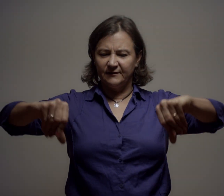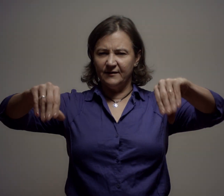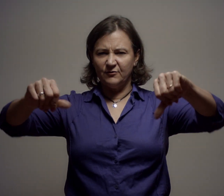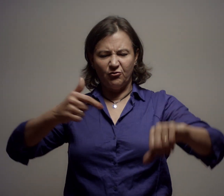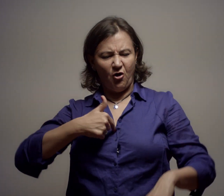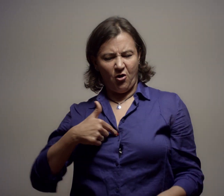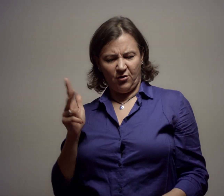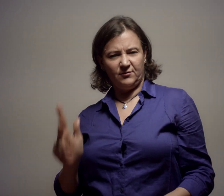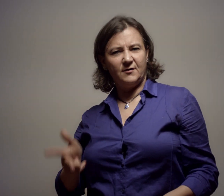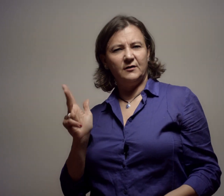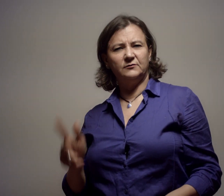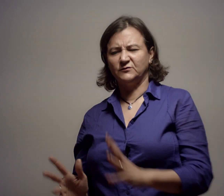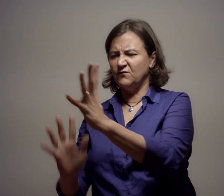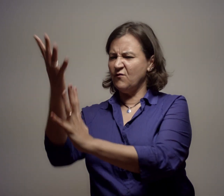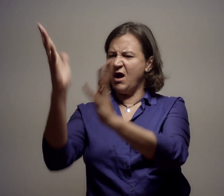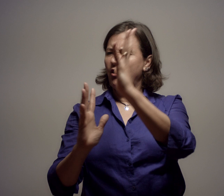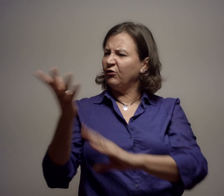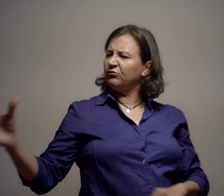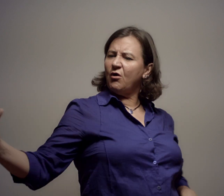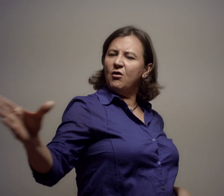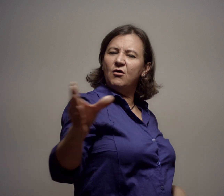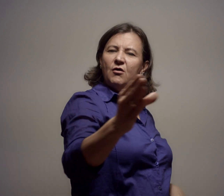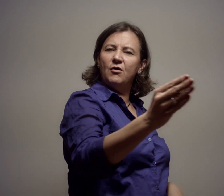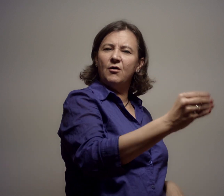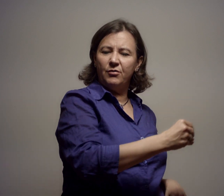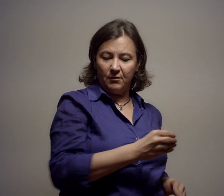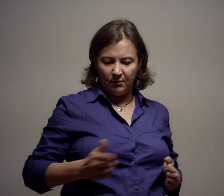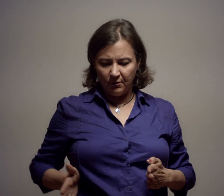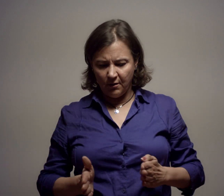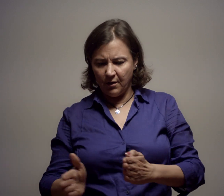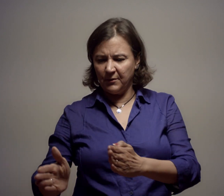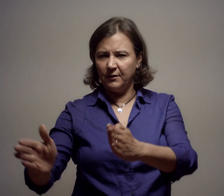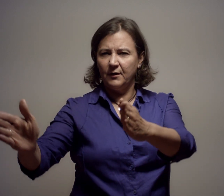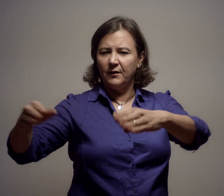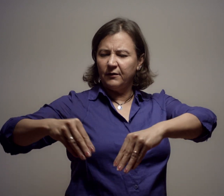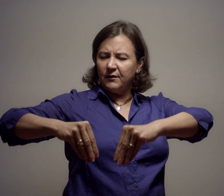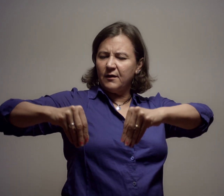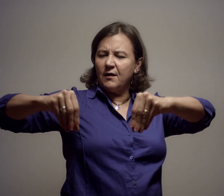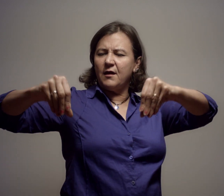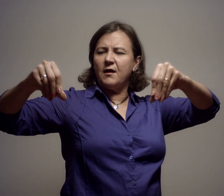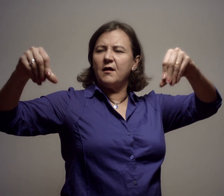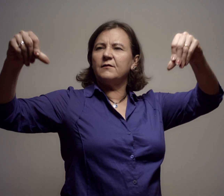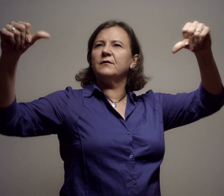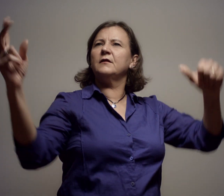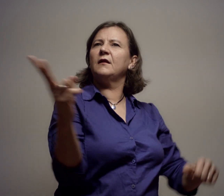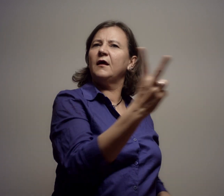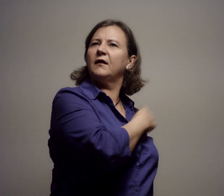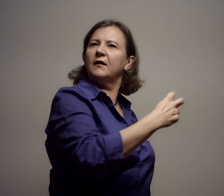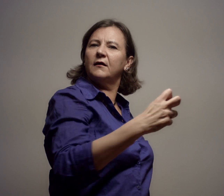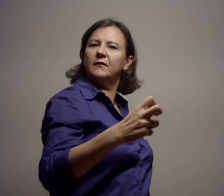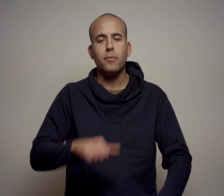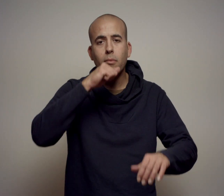Sóc dret a la sorra, on tots som flames en un camí de cendres.